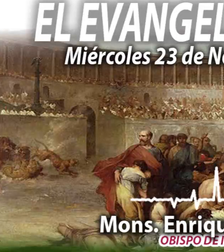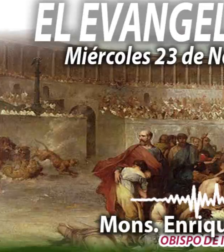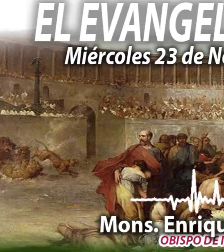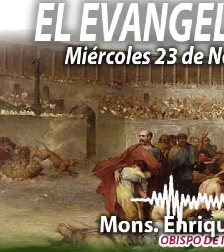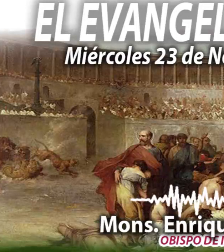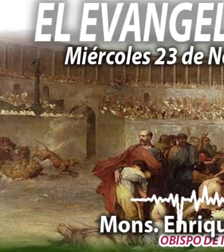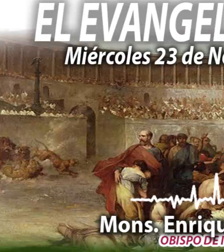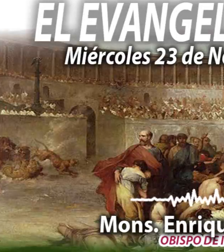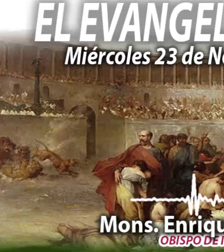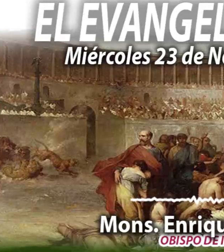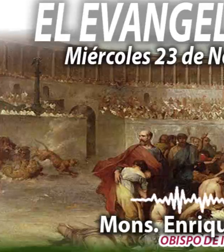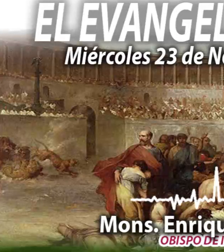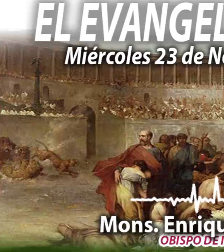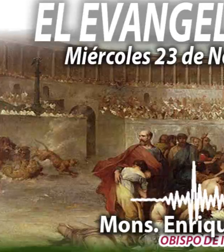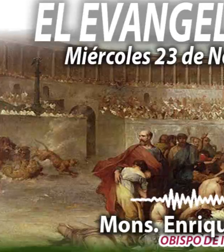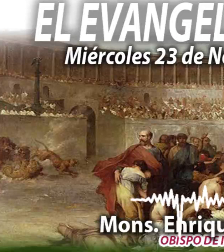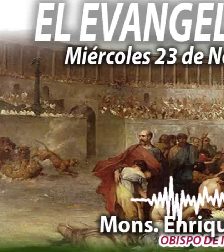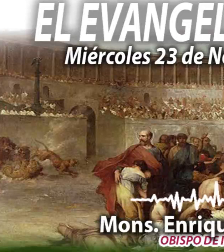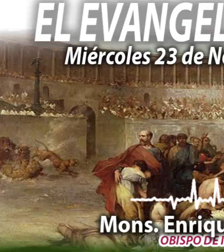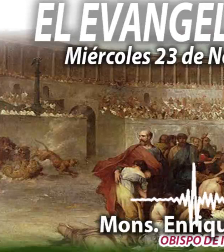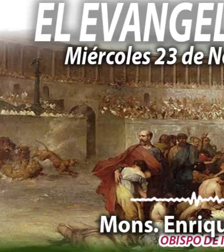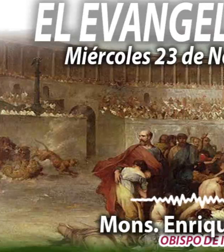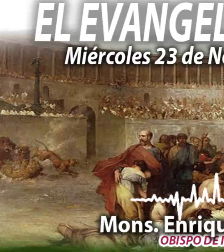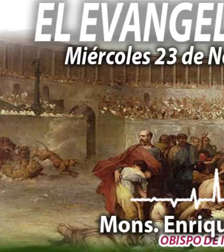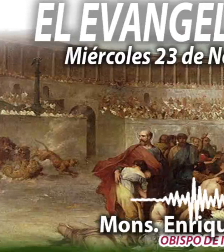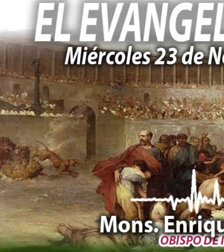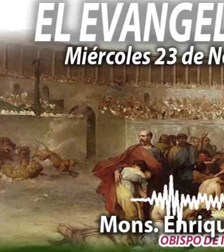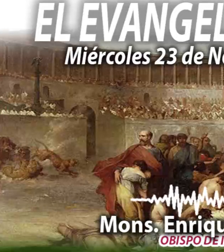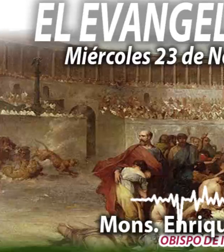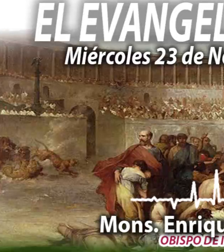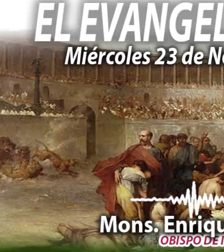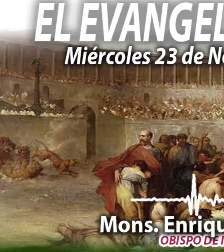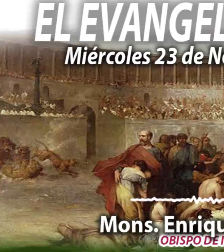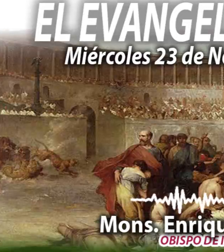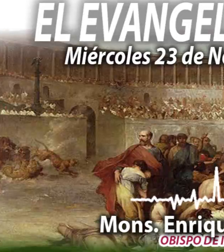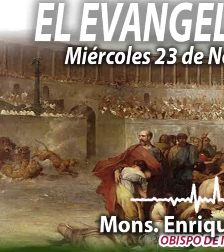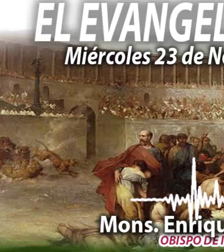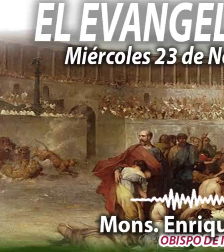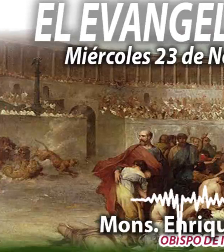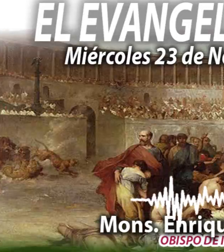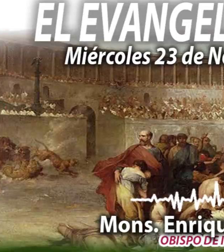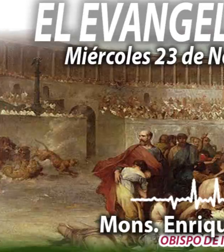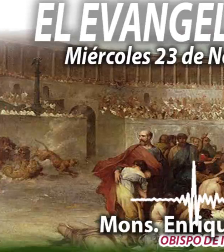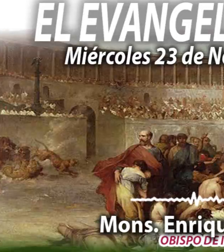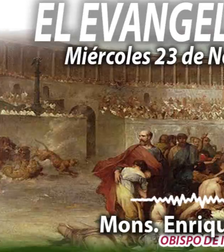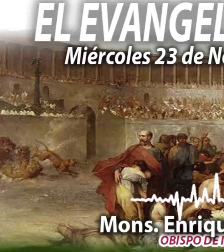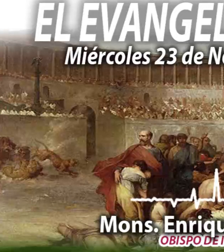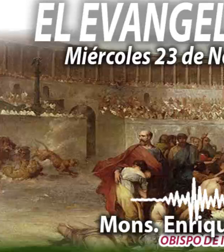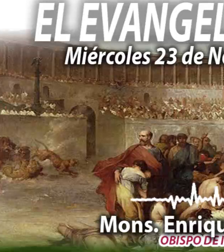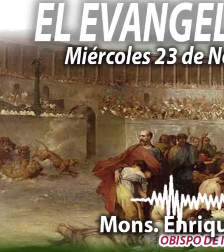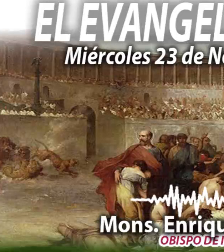Dispuso Dios en su sabiduría, revelarse a sí mismo y dar a conocer el misterio de su voluntad.